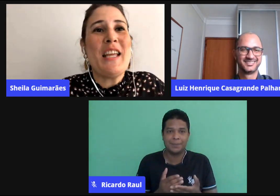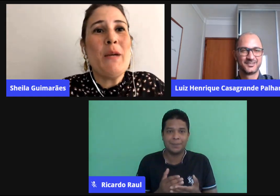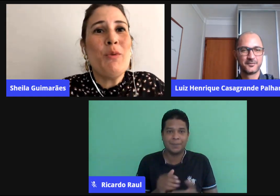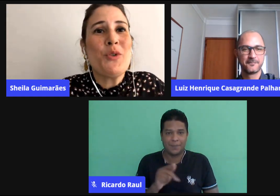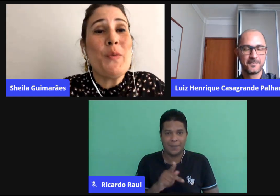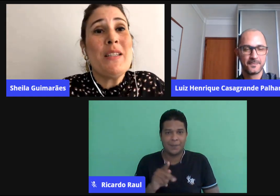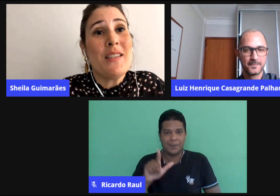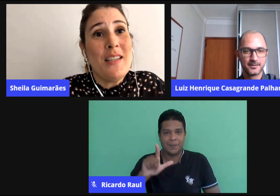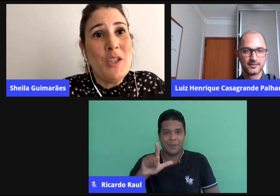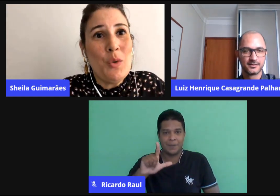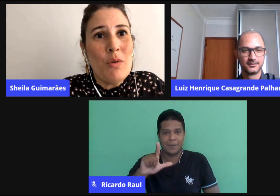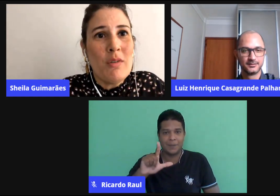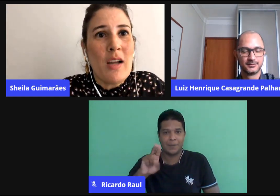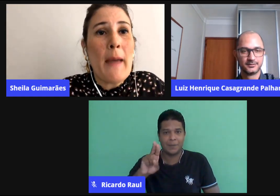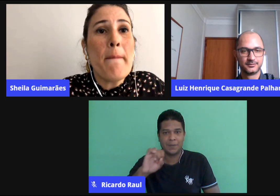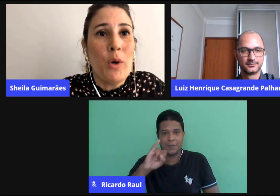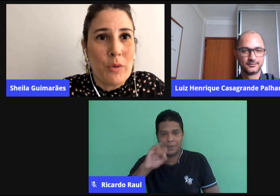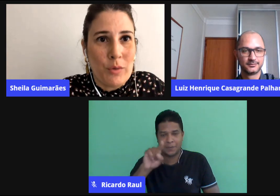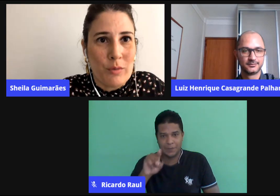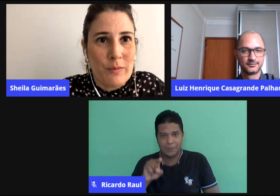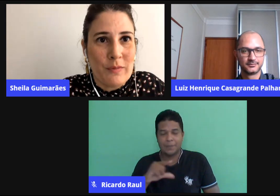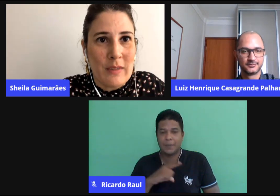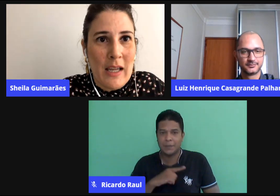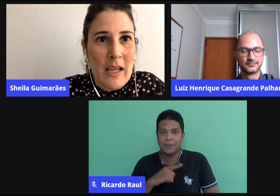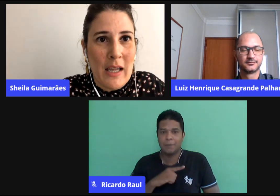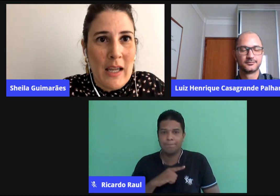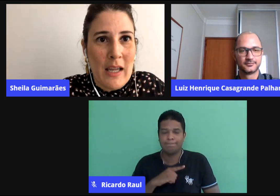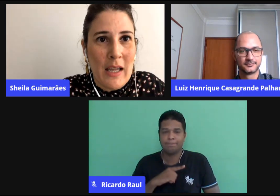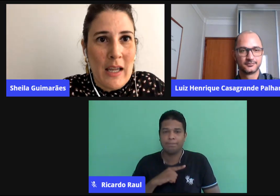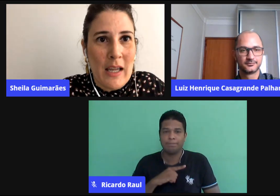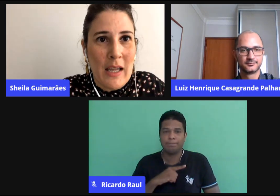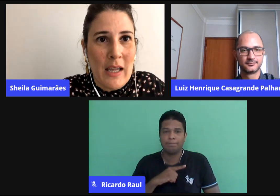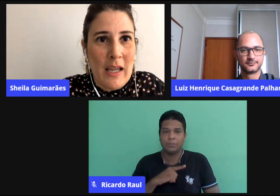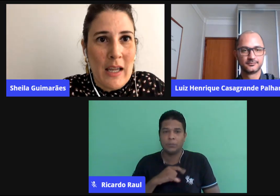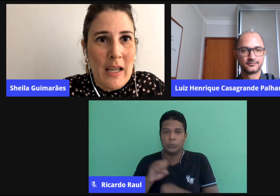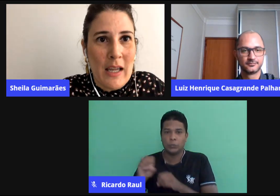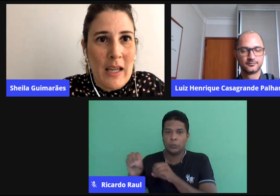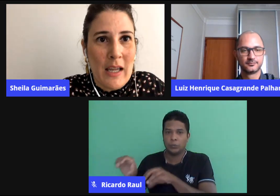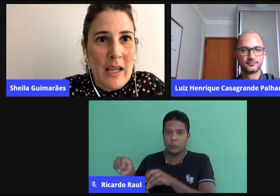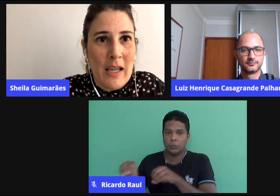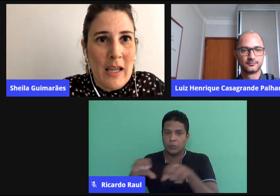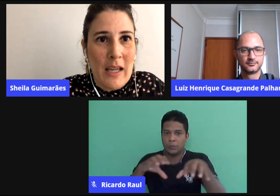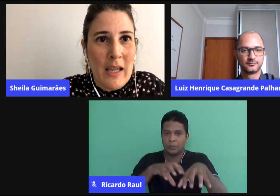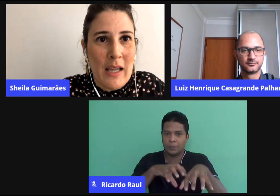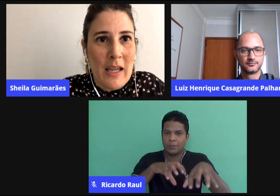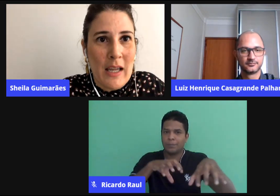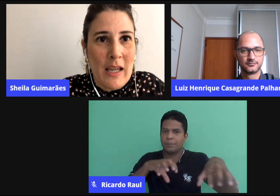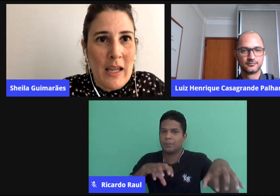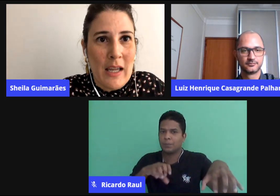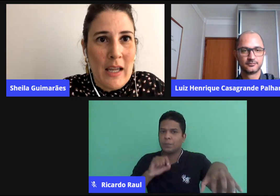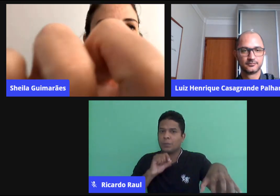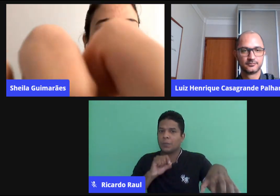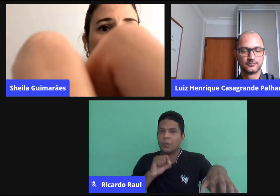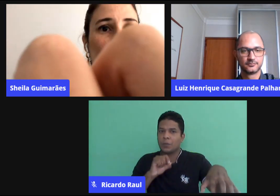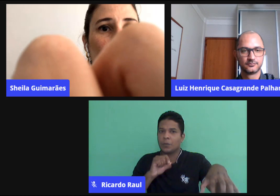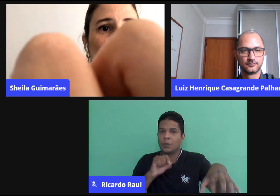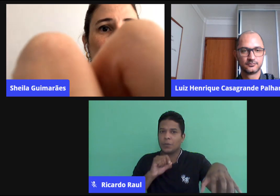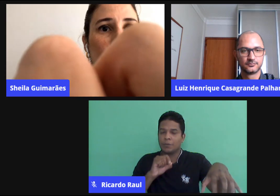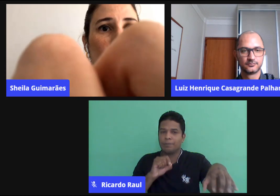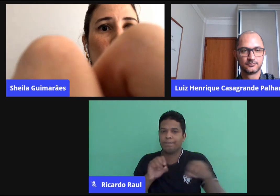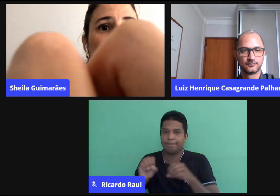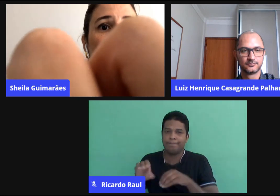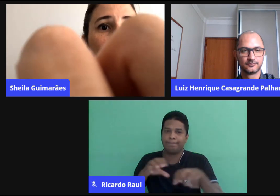nós temos um ensino remoto, um cenário é esse. O que nós temos para hoje? Um ensino